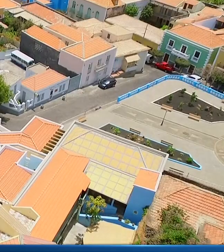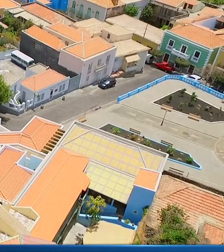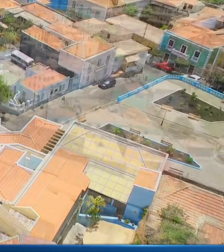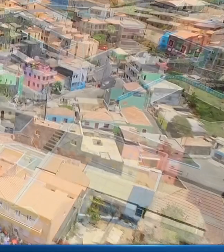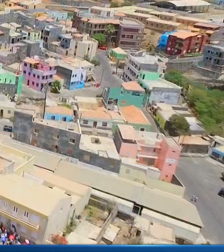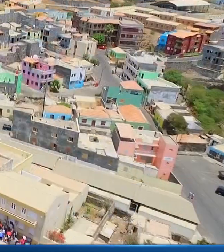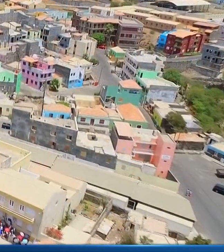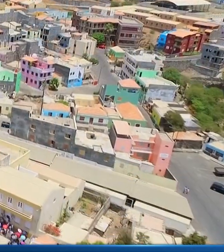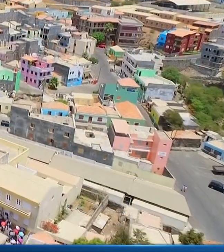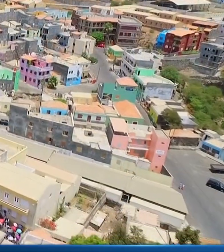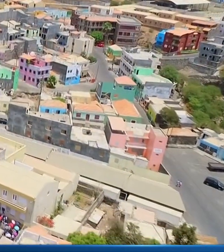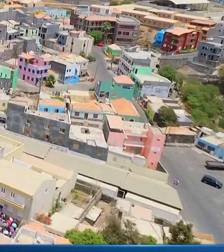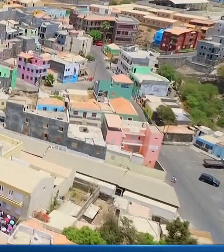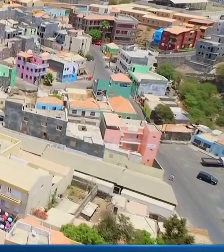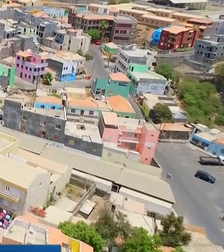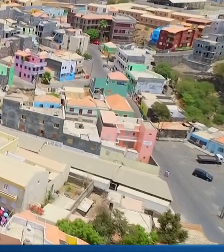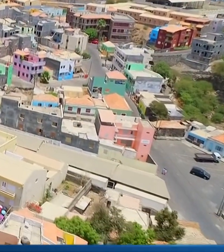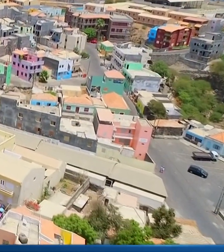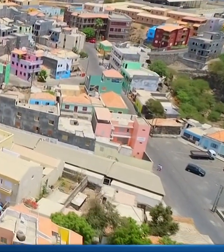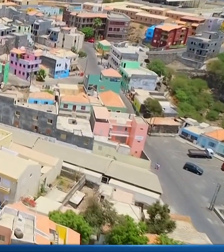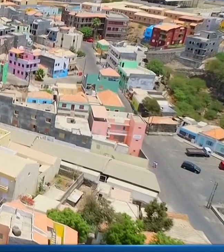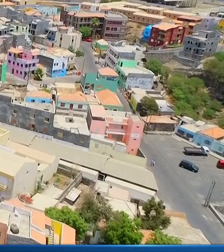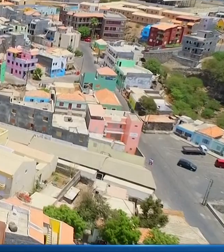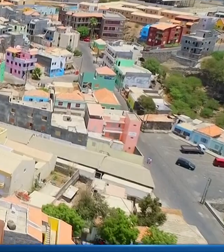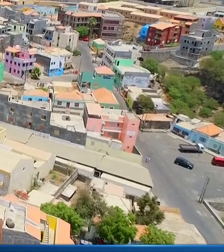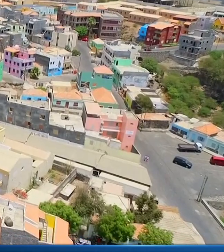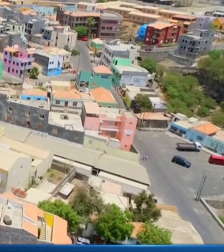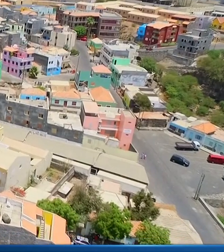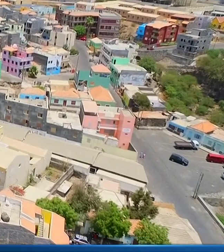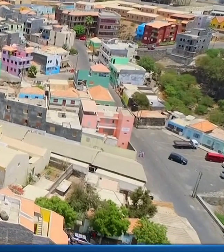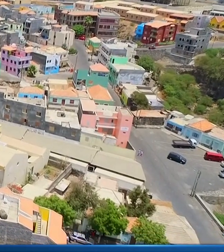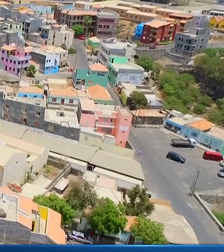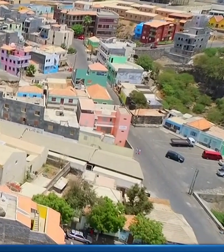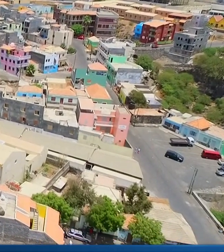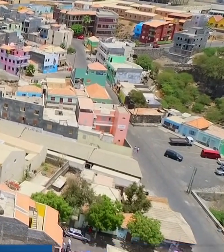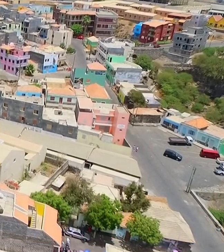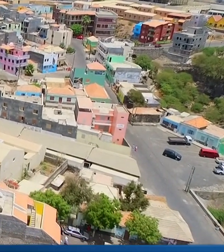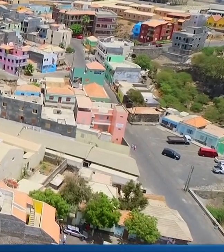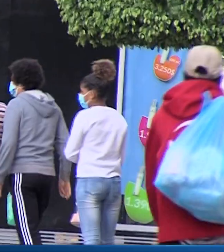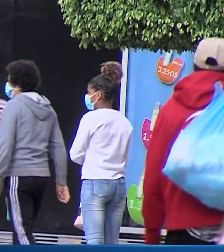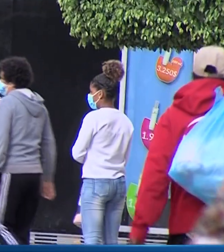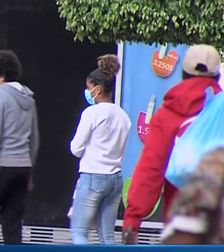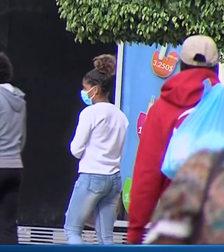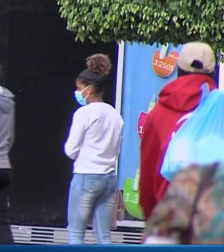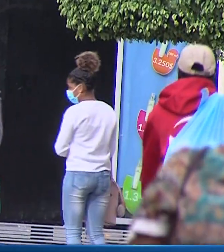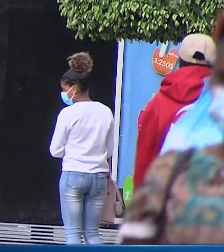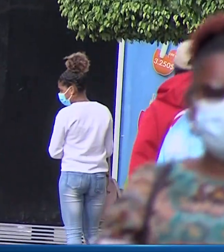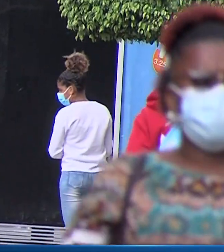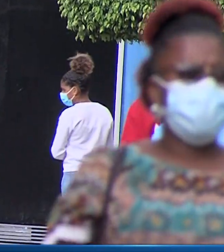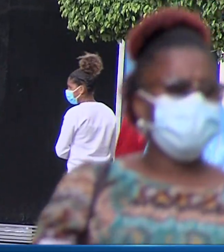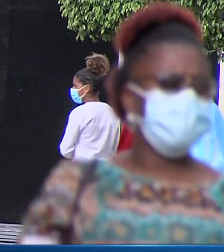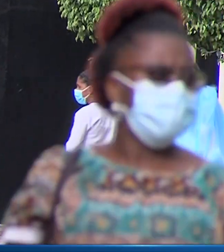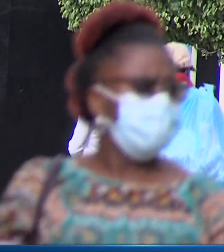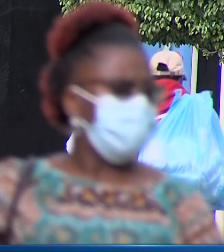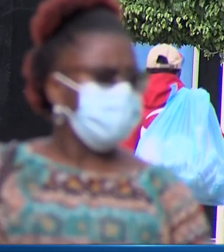de vacinação com duas doses da vacina. Também o governo voltou a exigir o uso de máscara na via